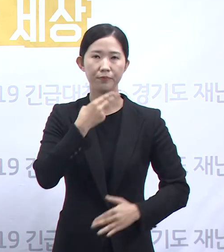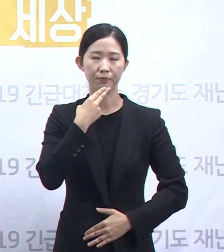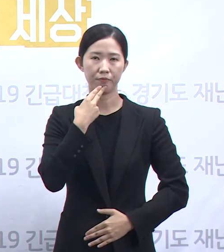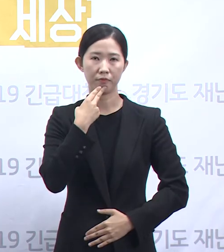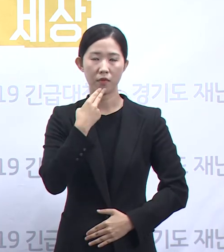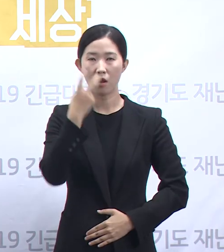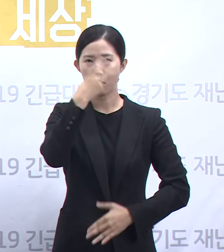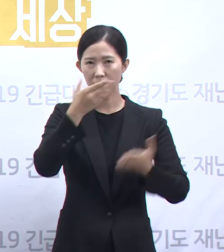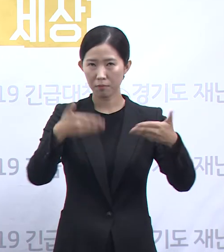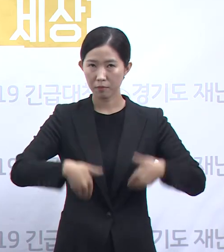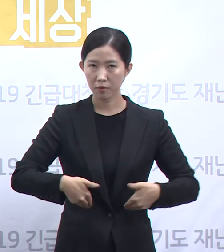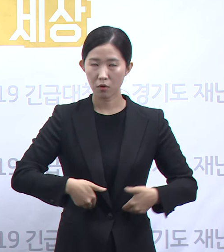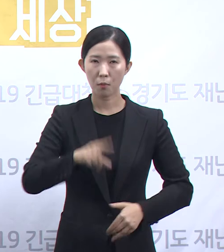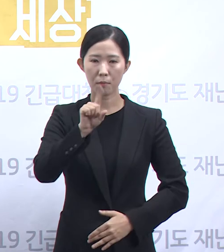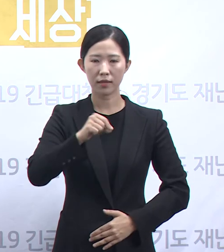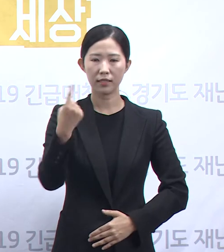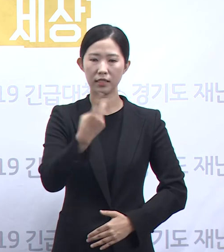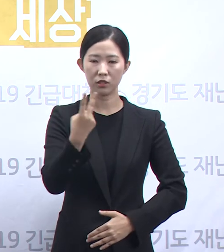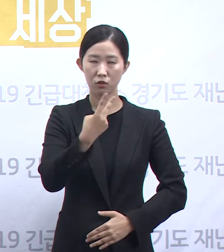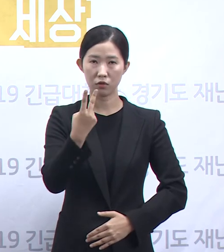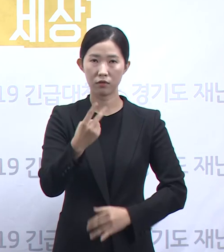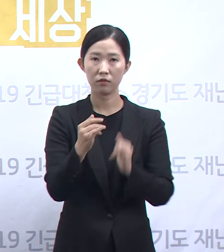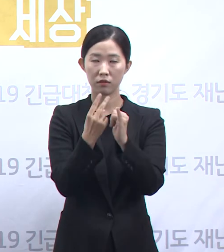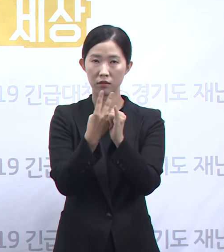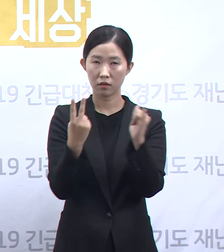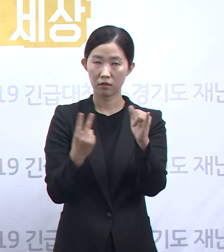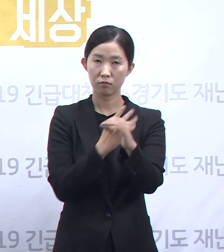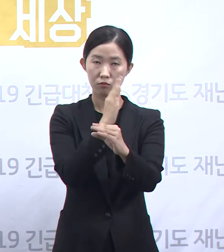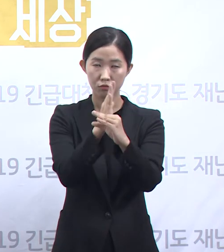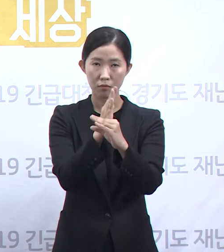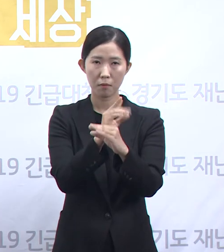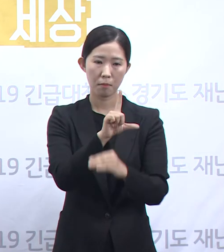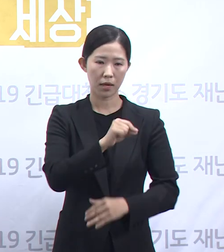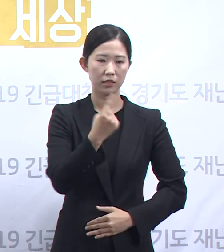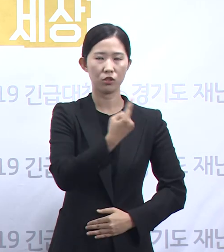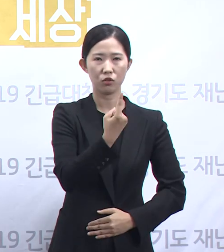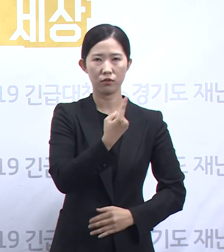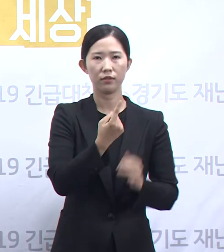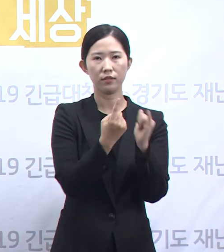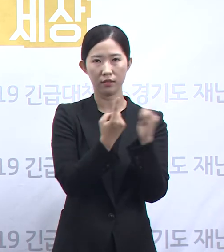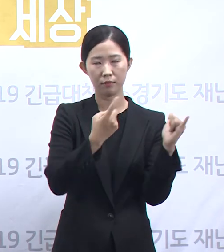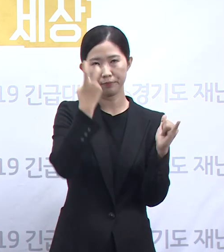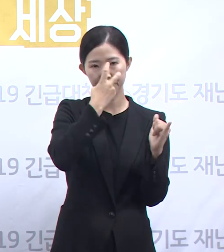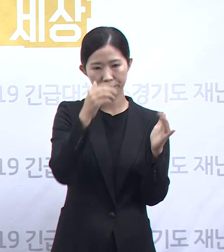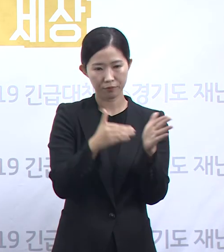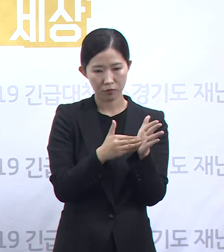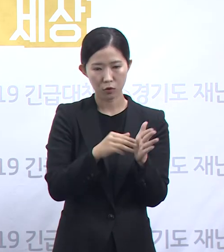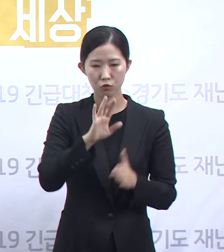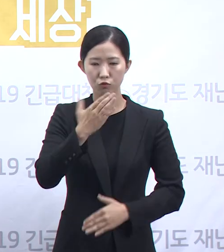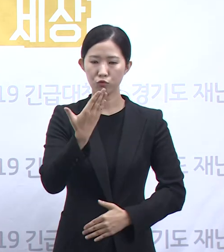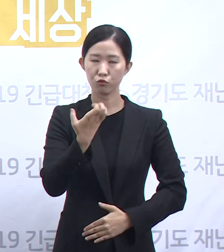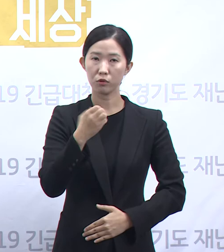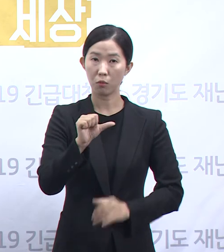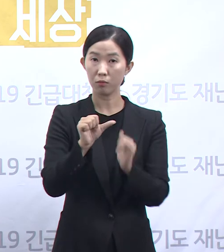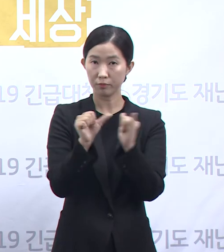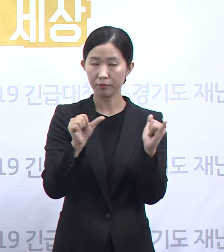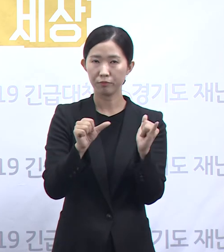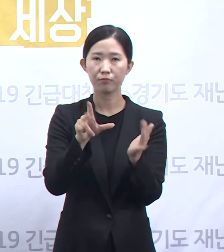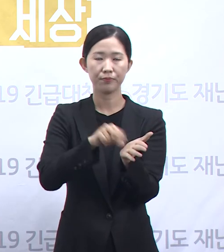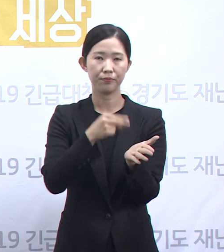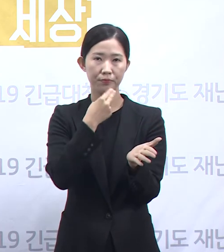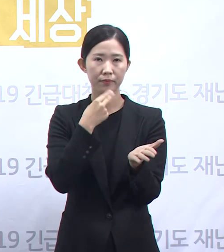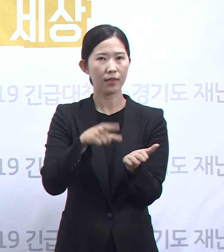,979명 중 11,552명에 대한 검사를 실시하여 95명이 양성 방제를 받아 약 0.9